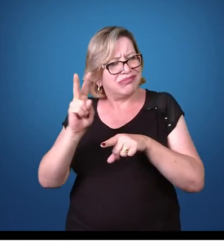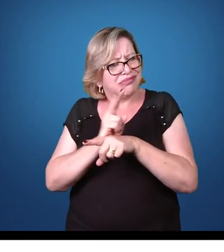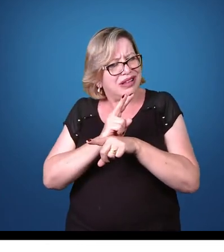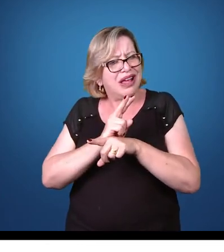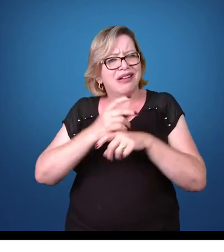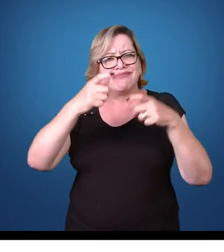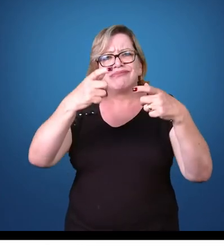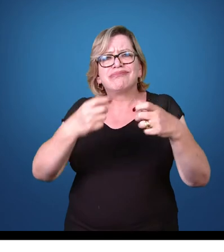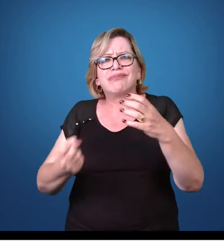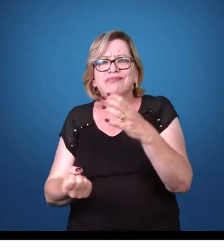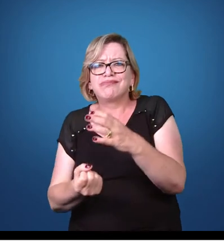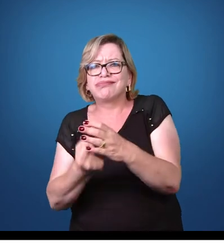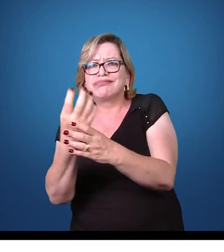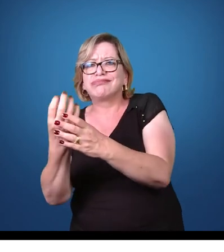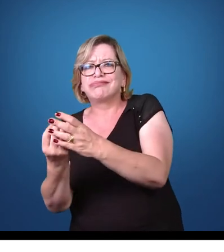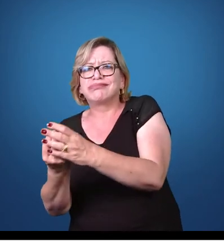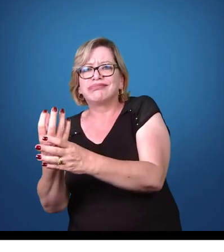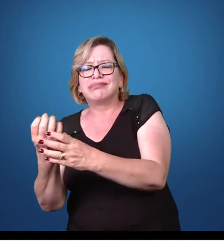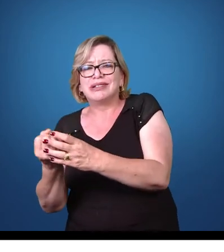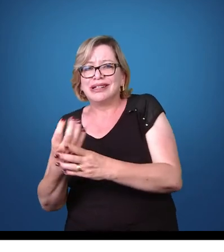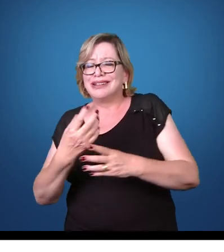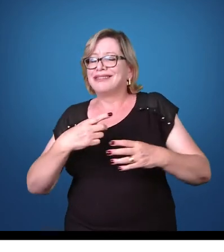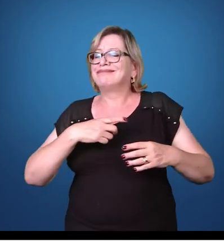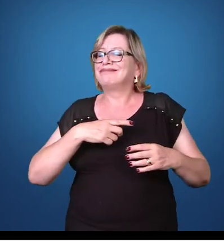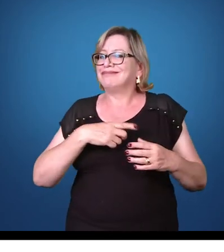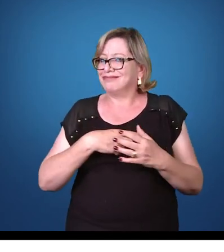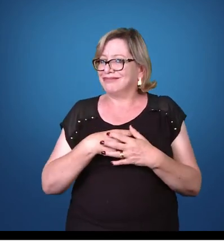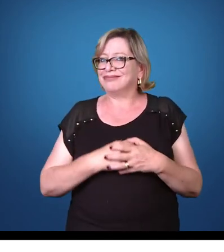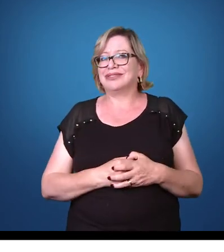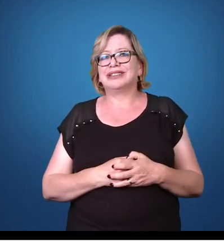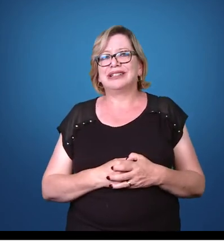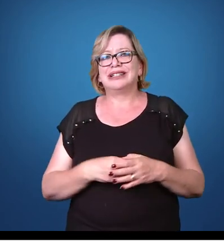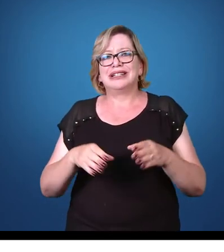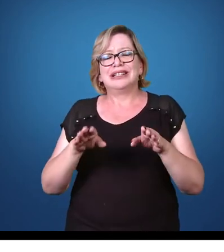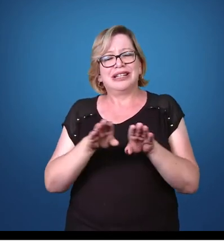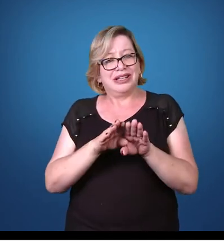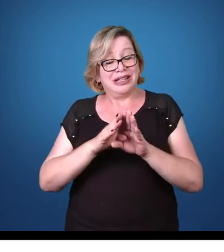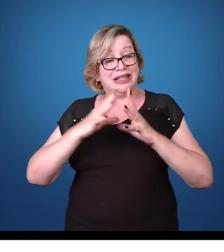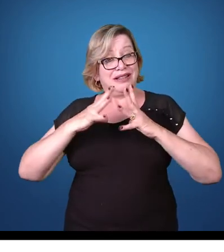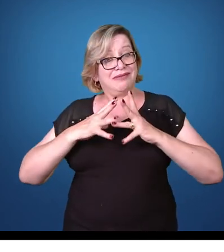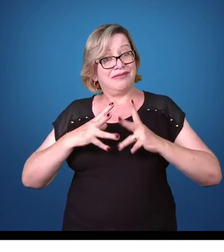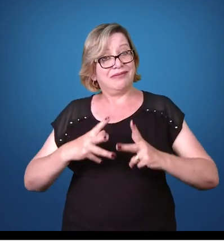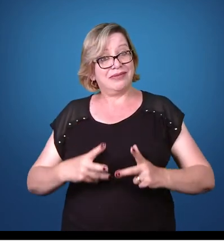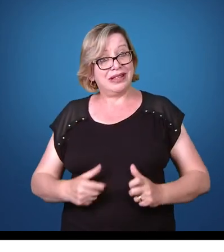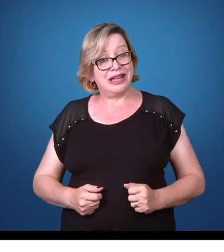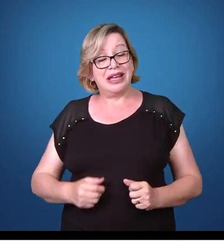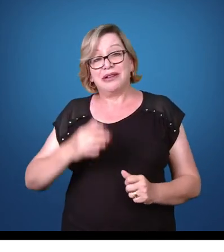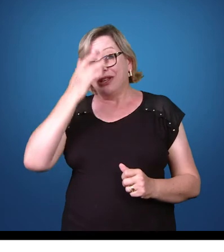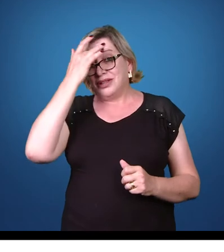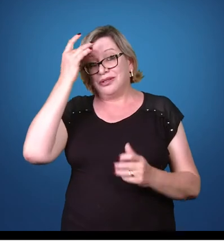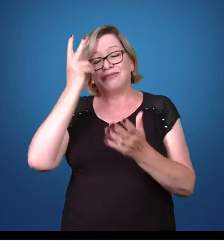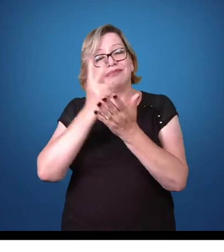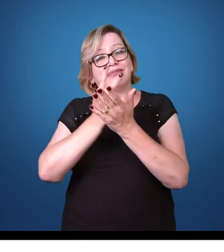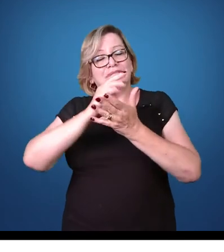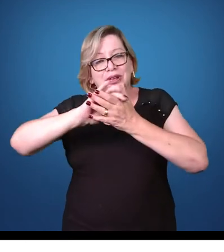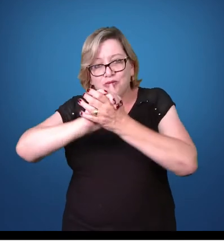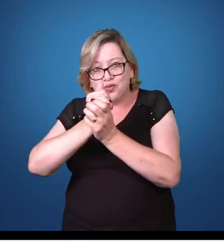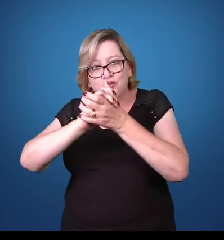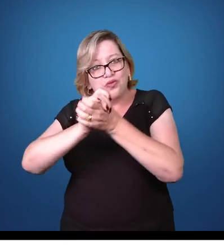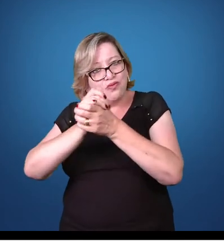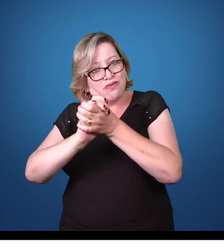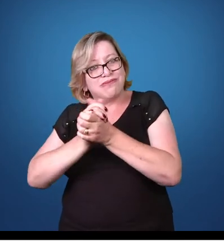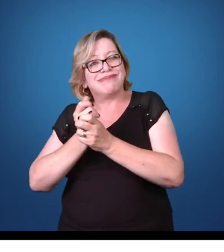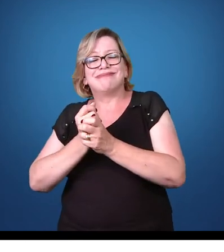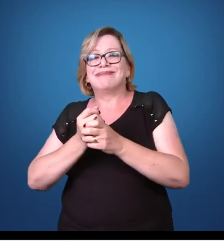vinculados a esse tipo de situação também. Uma outra forma, questão de higiene, pessoas lavarem bem as mãos antes de manipular os alimentos,